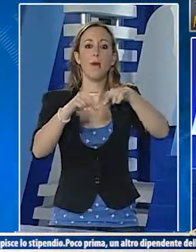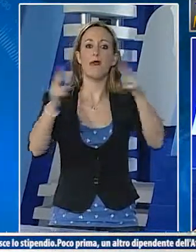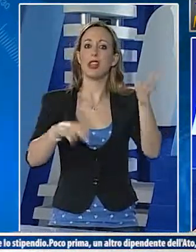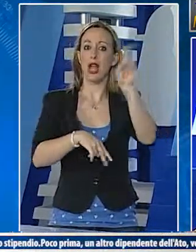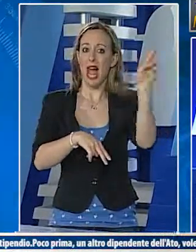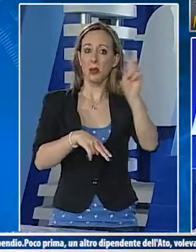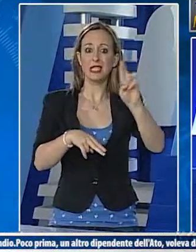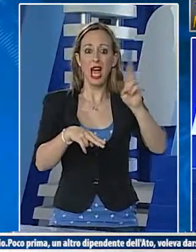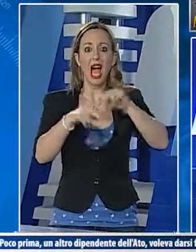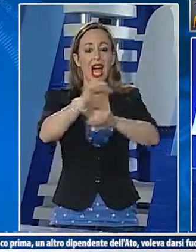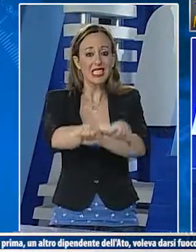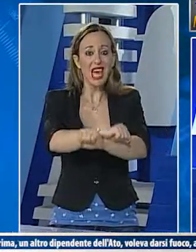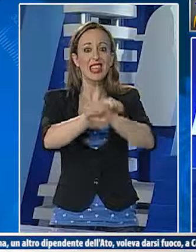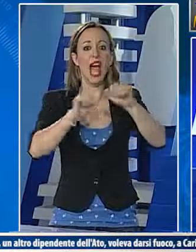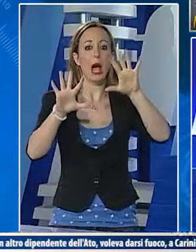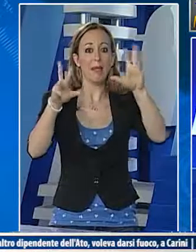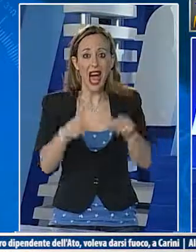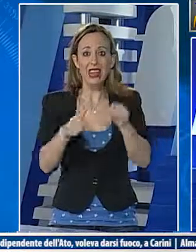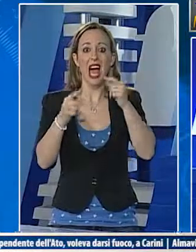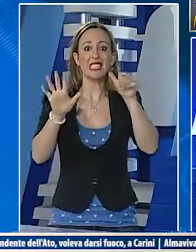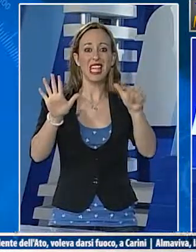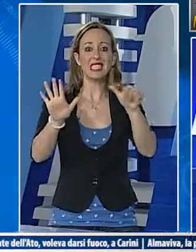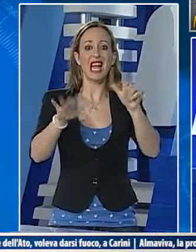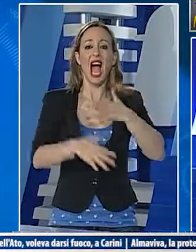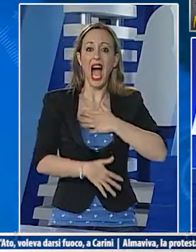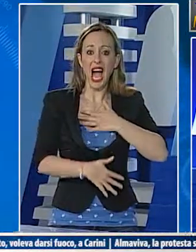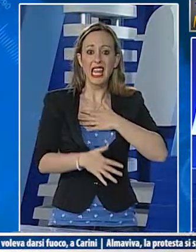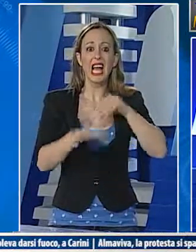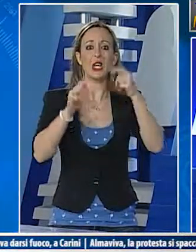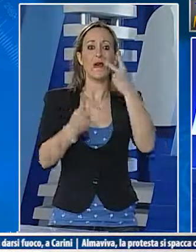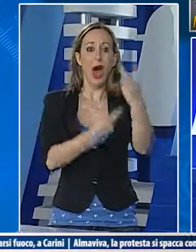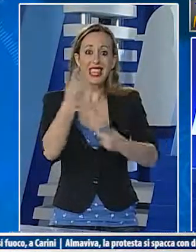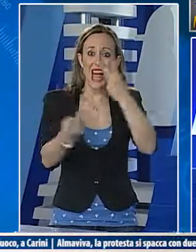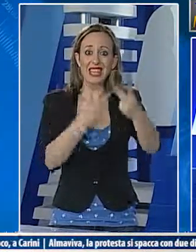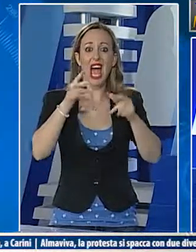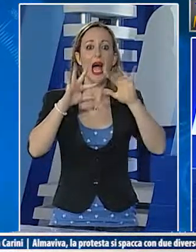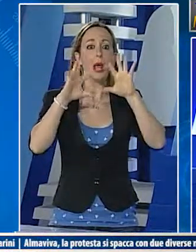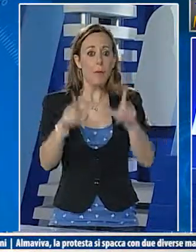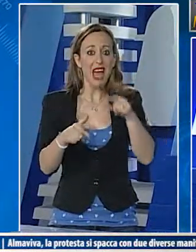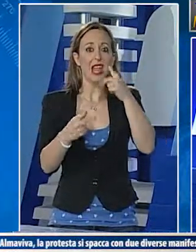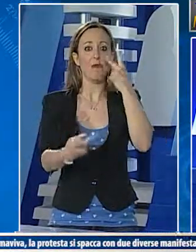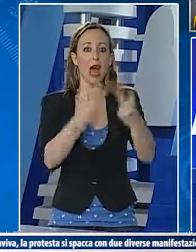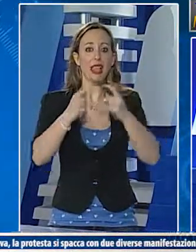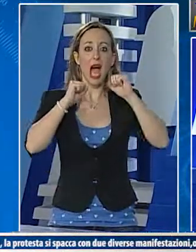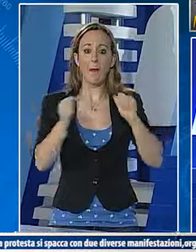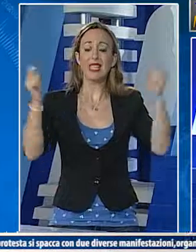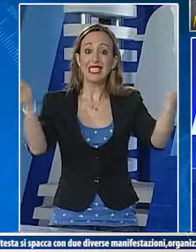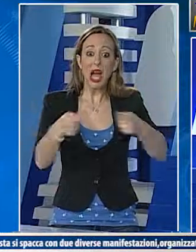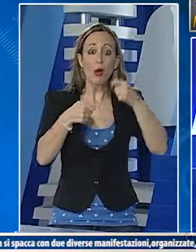manifestazioni per chiedere la stessa cosa. Lavoratori da un lato che a centinaia si sono riuniti di fronte alla sede di via Cordova, i